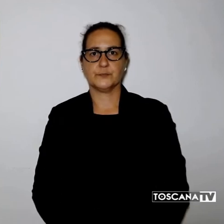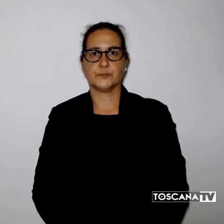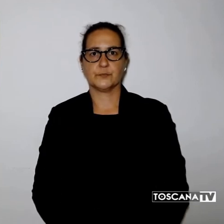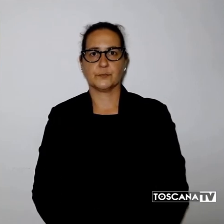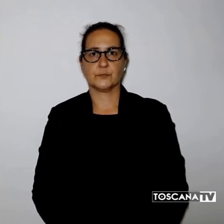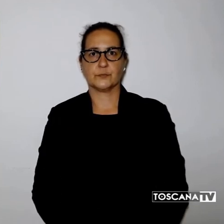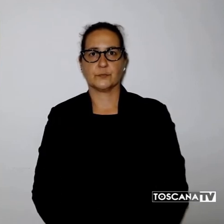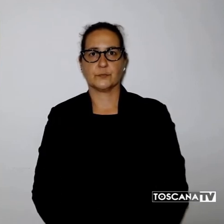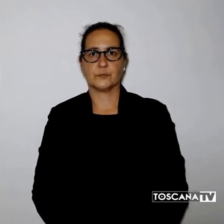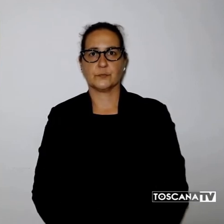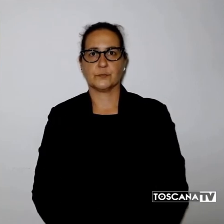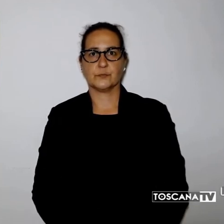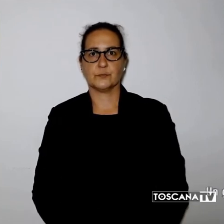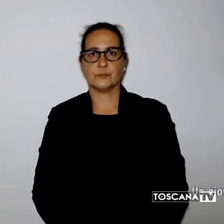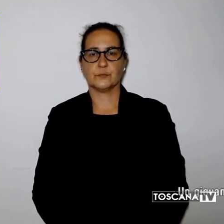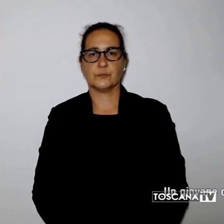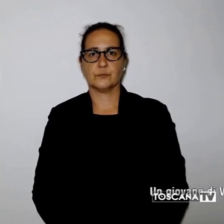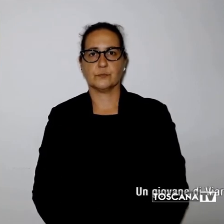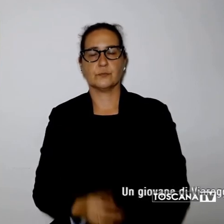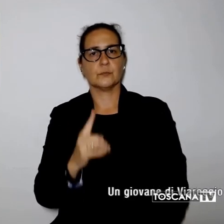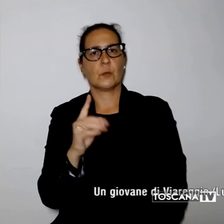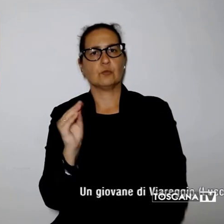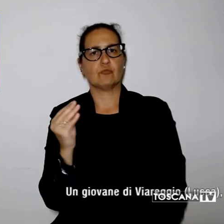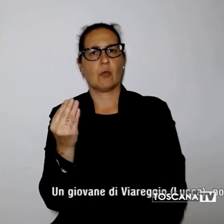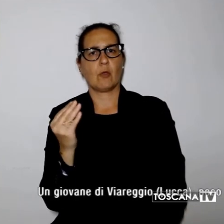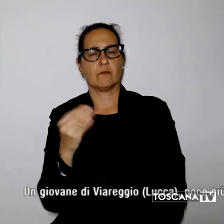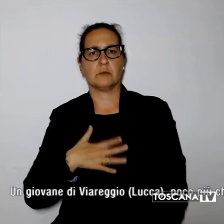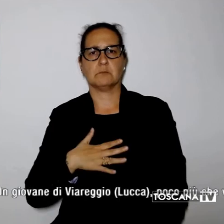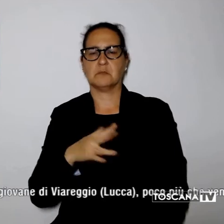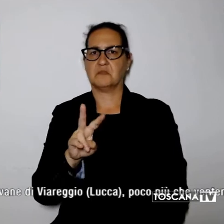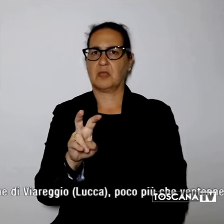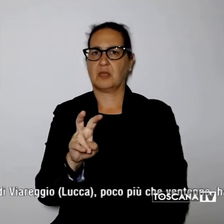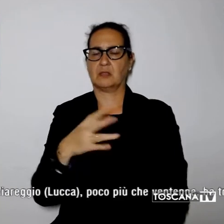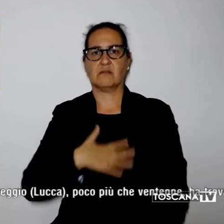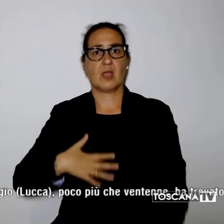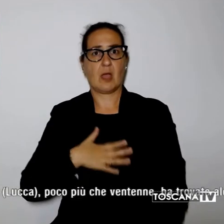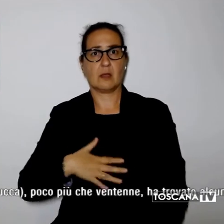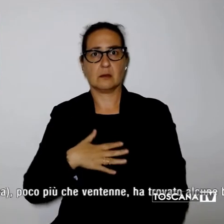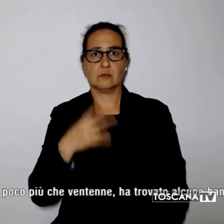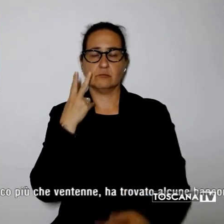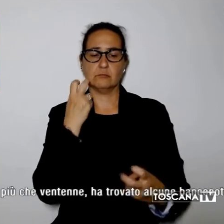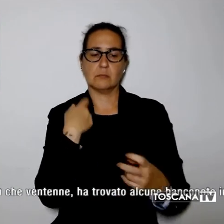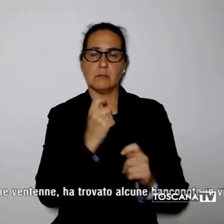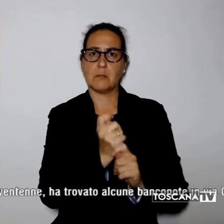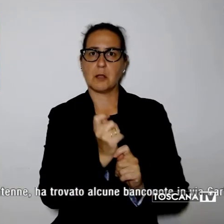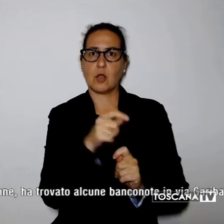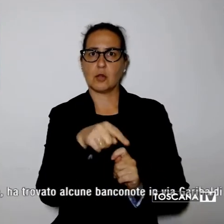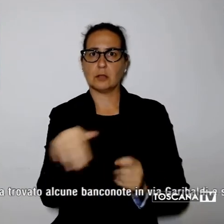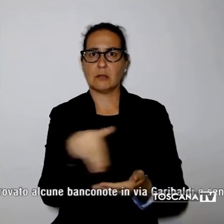Un giovane di Viareggio, poco più che ventenne, ha trovato alcune banconote in via Garibaldi e senza